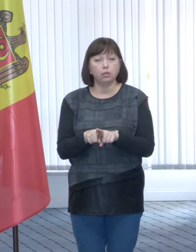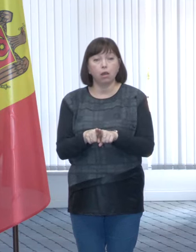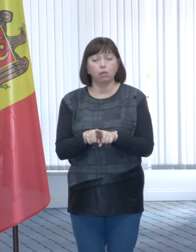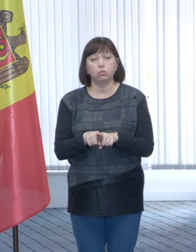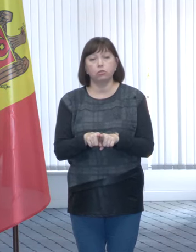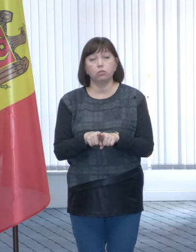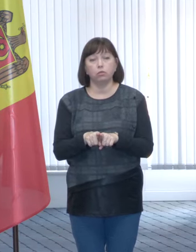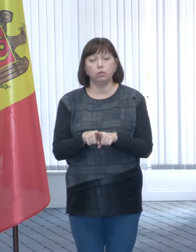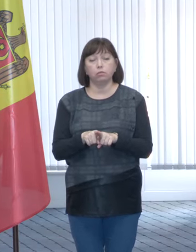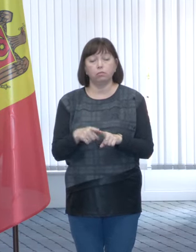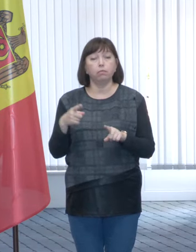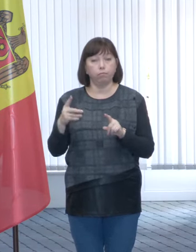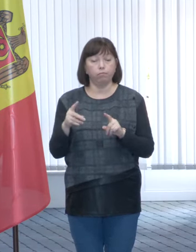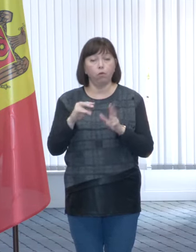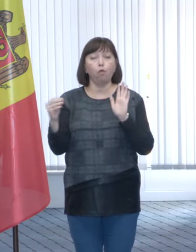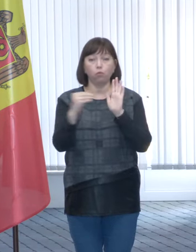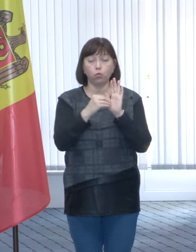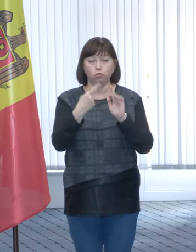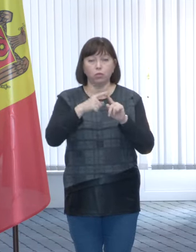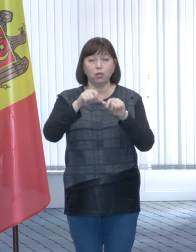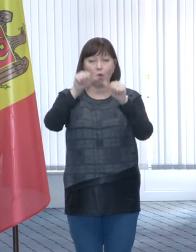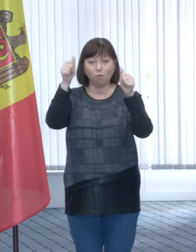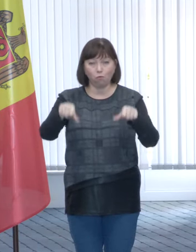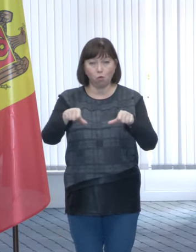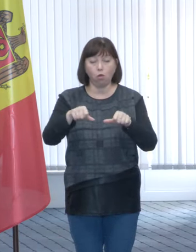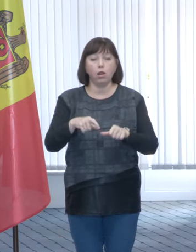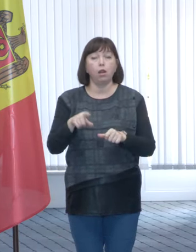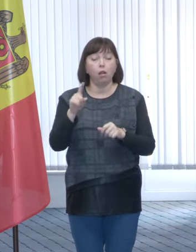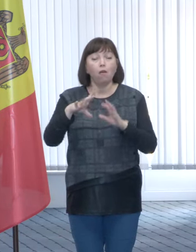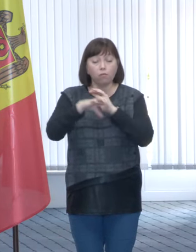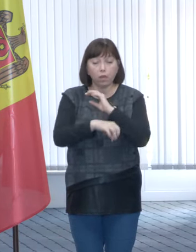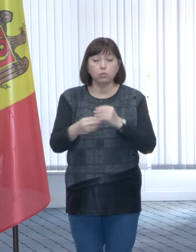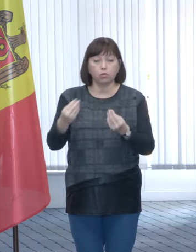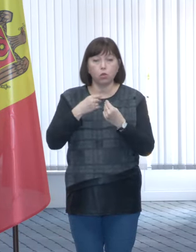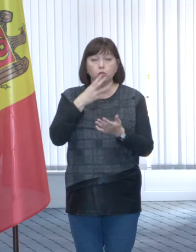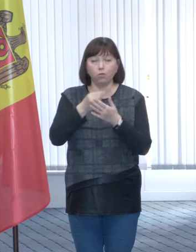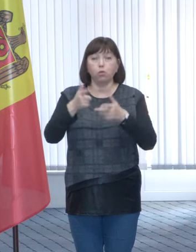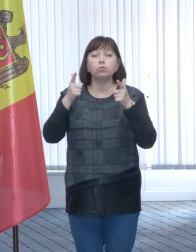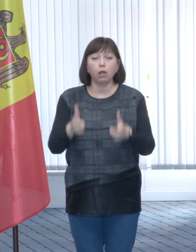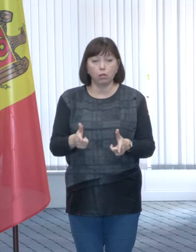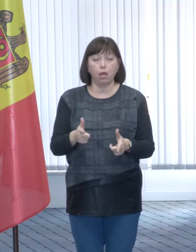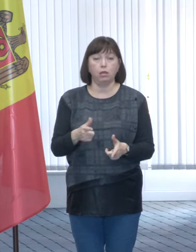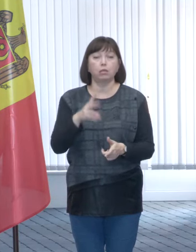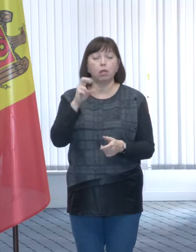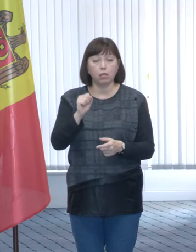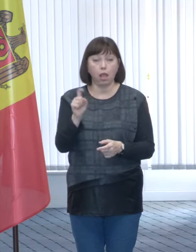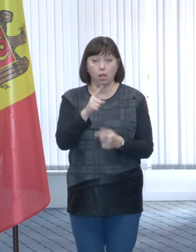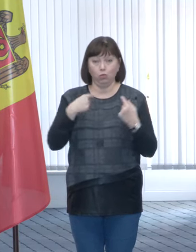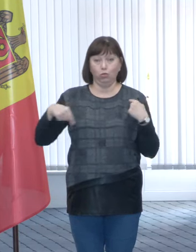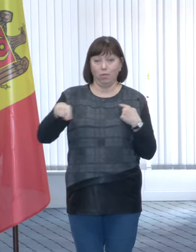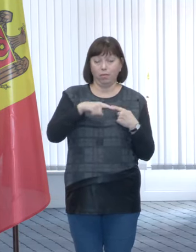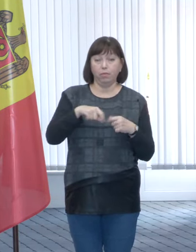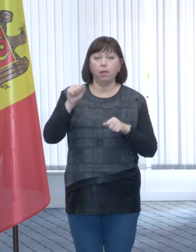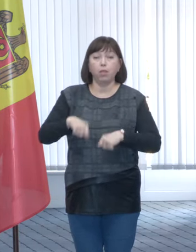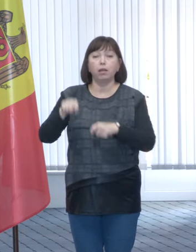formular. La sfârșit, ei ne oferă consențământul, acceptul lor, ca noi să